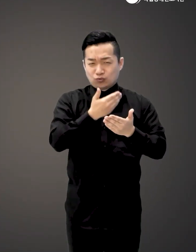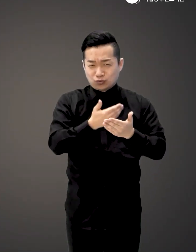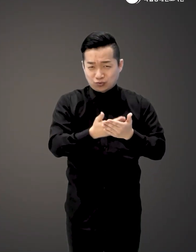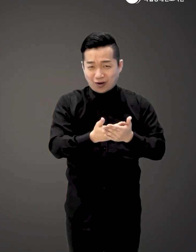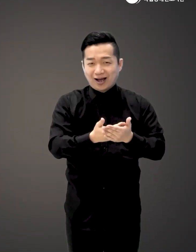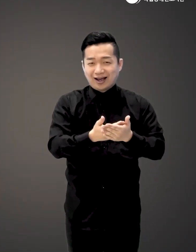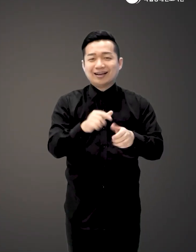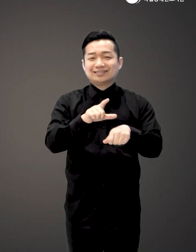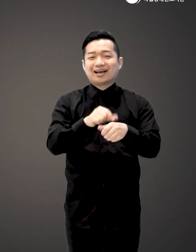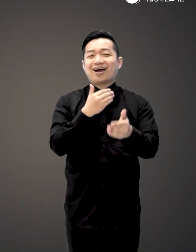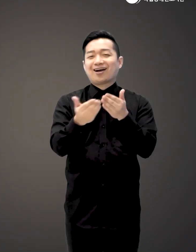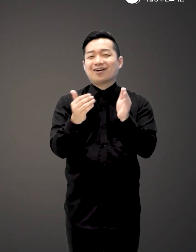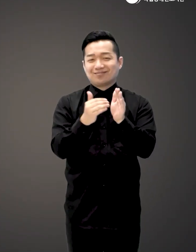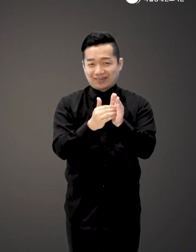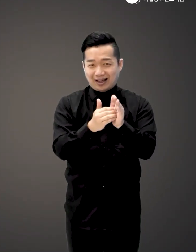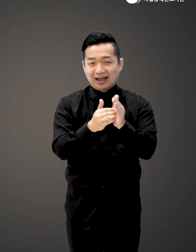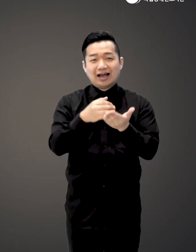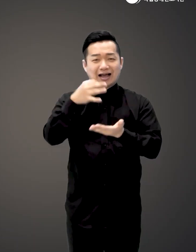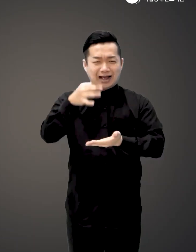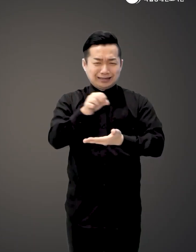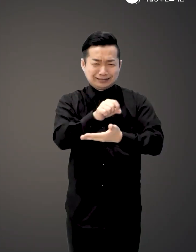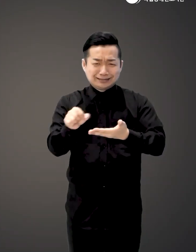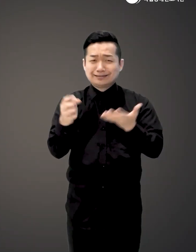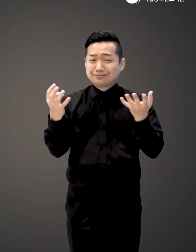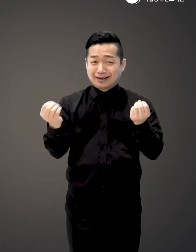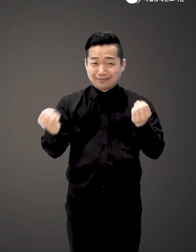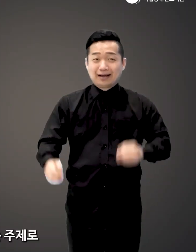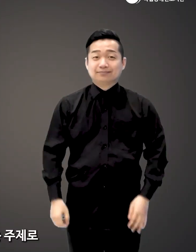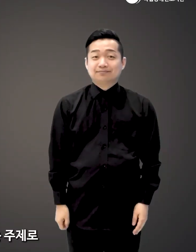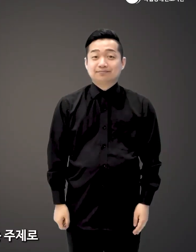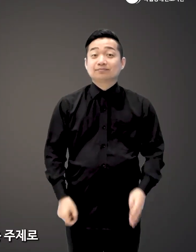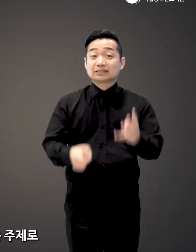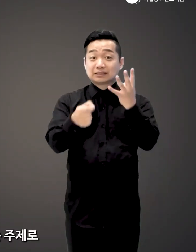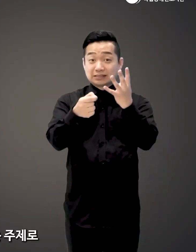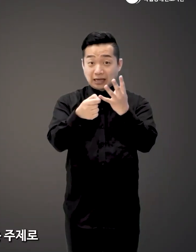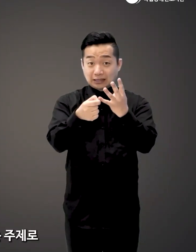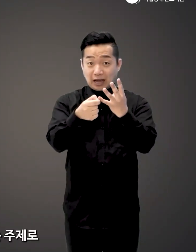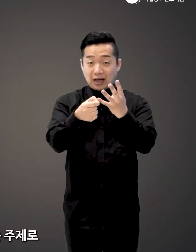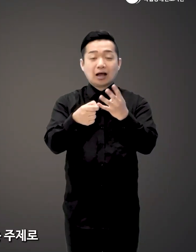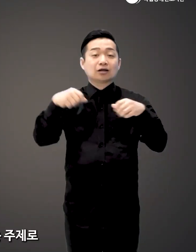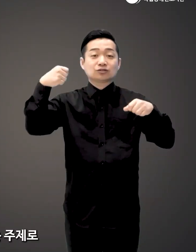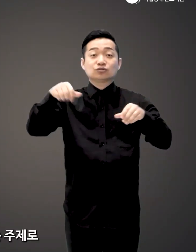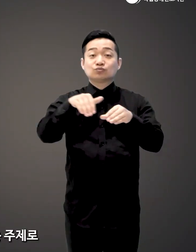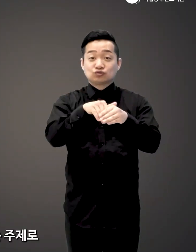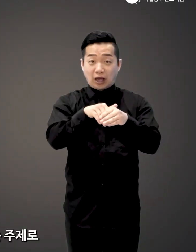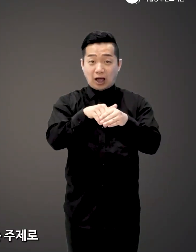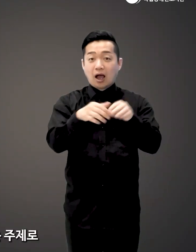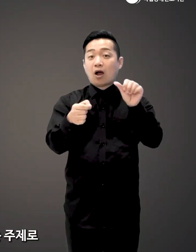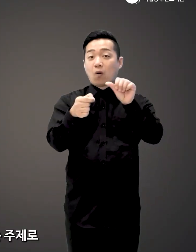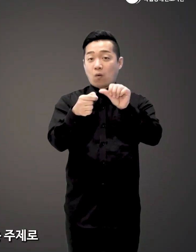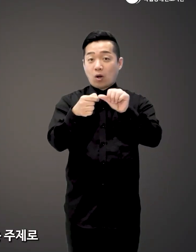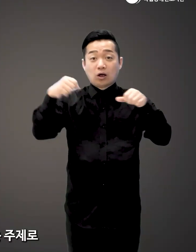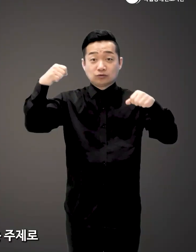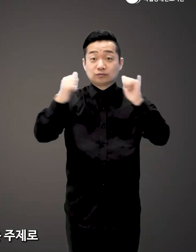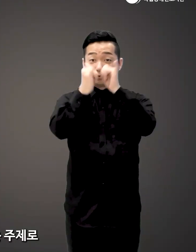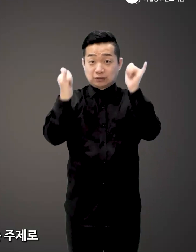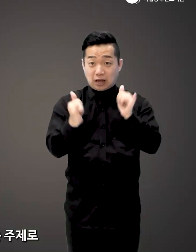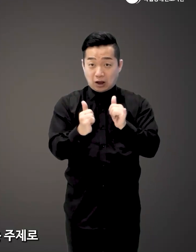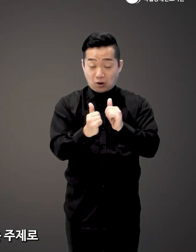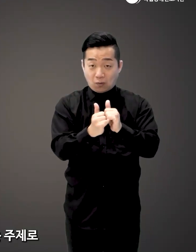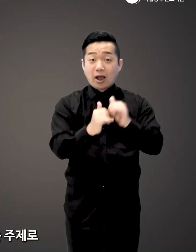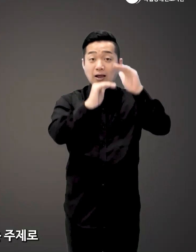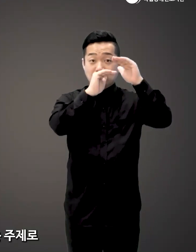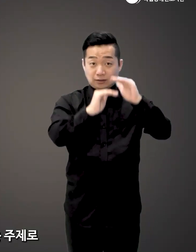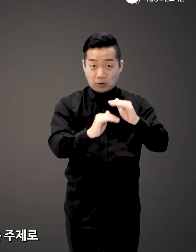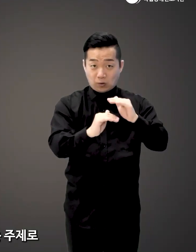시간이었다 라고 얘기할 만큼 가치 있는 글들이 가득합니다 뒤이어 제 4장에서는 춤 문화 5장에서는